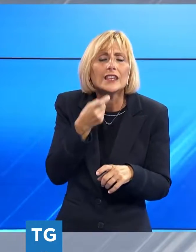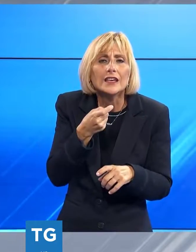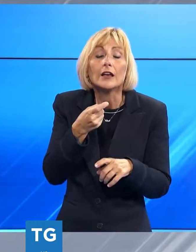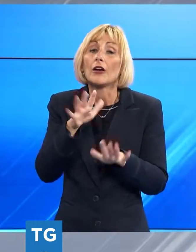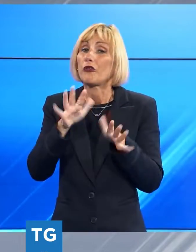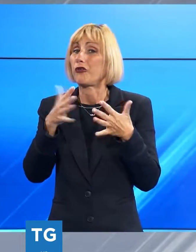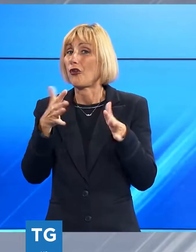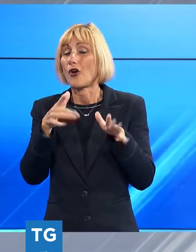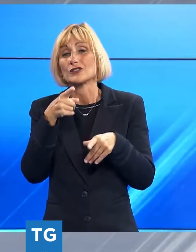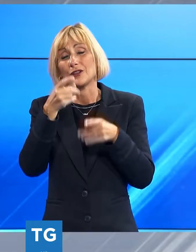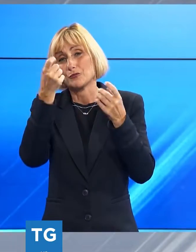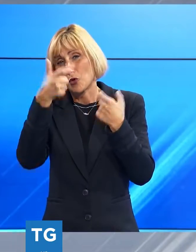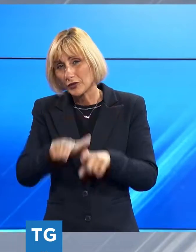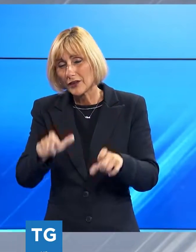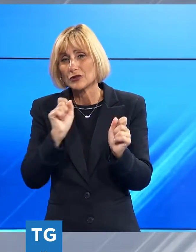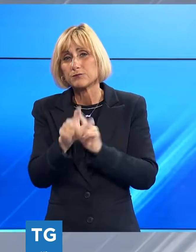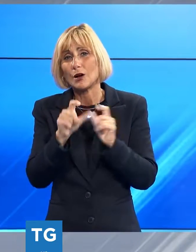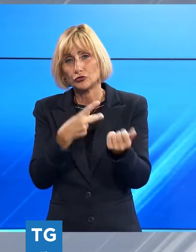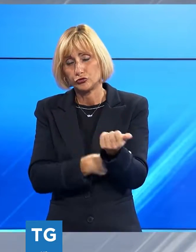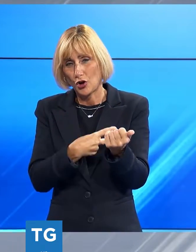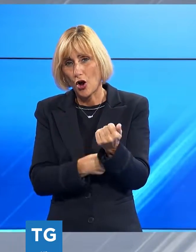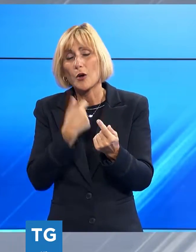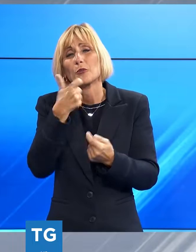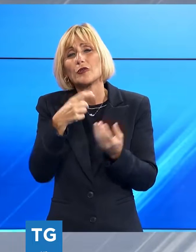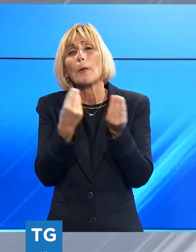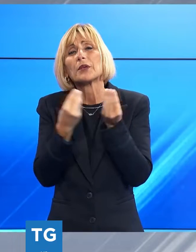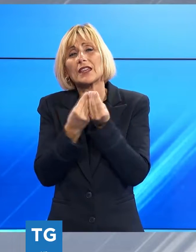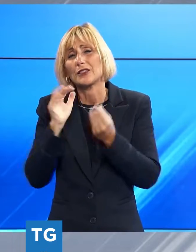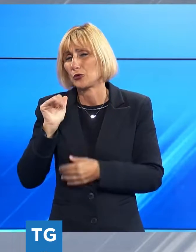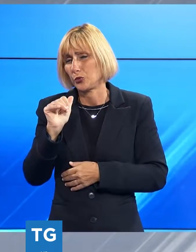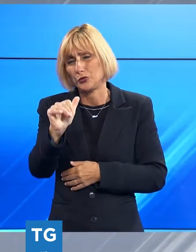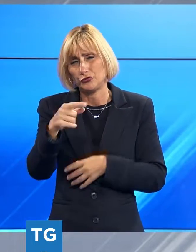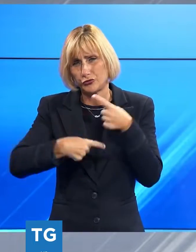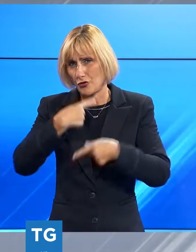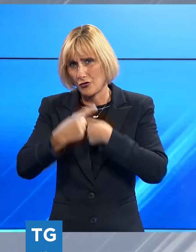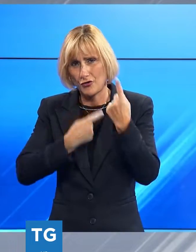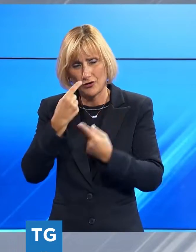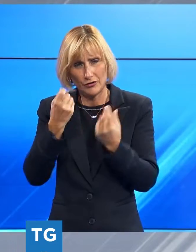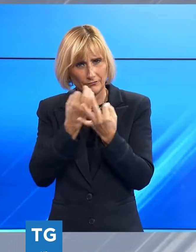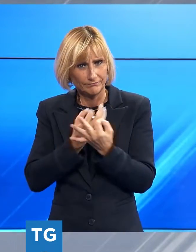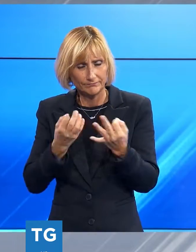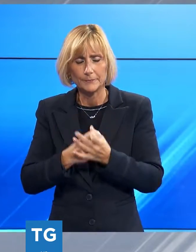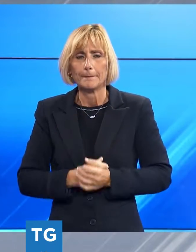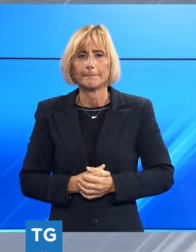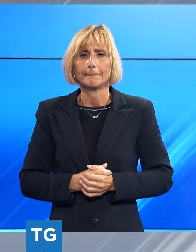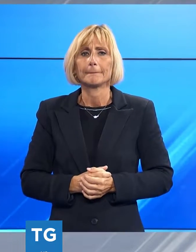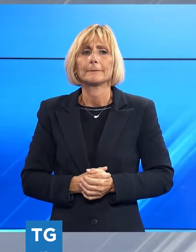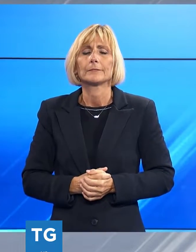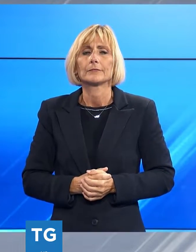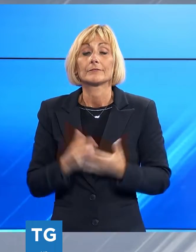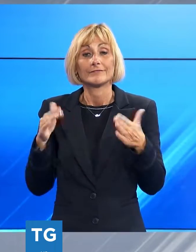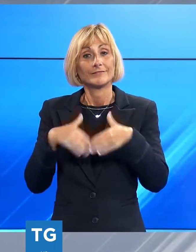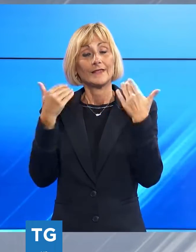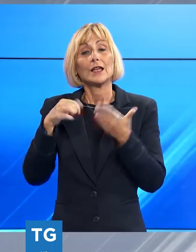dello spaccio della droga, fenomeno di cui la pineta è teatro quotidianamente. Questa mattina il Polo Fiere di